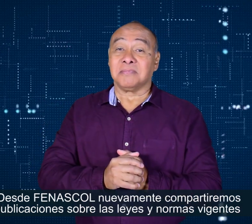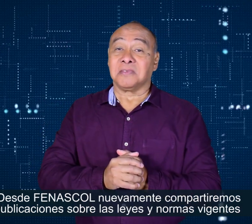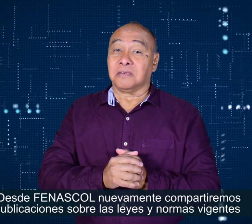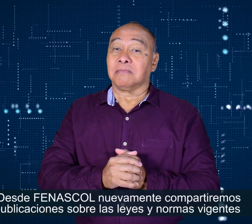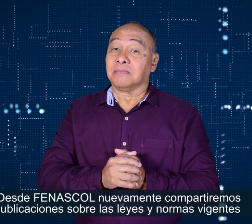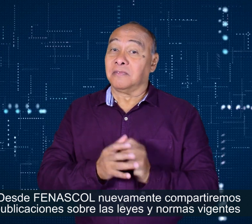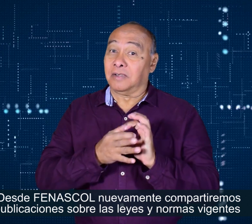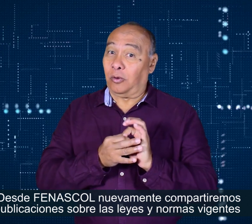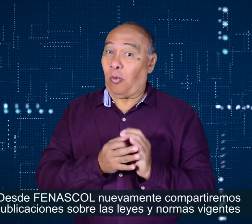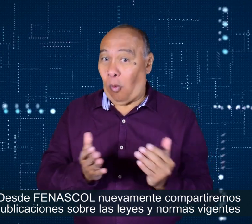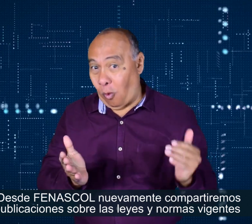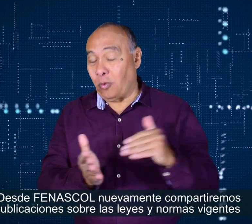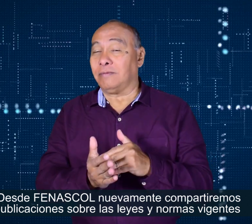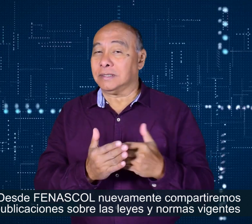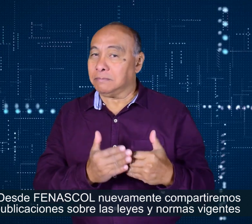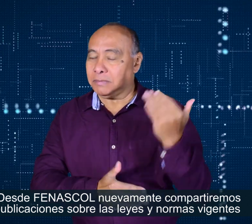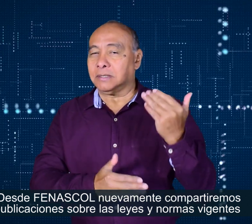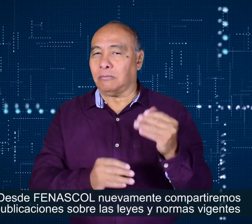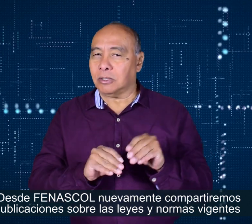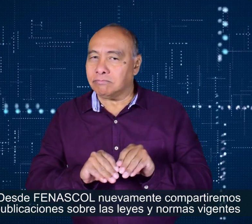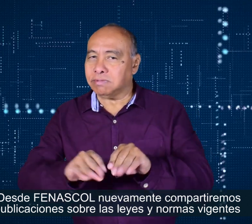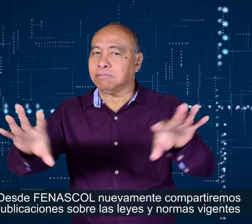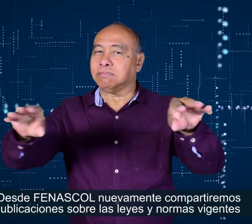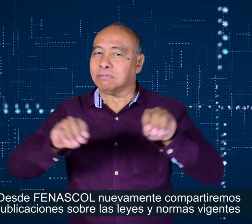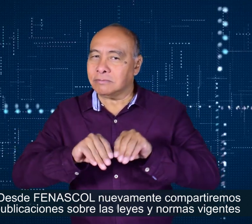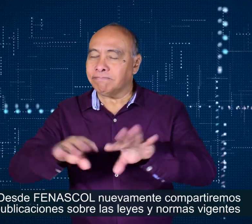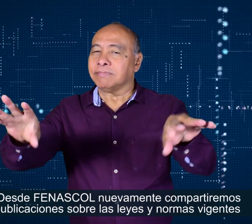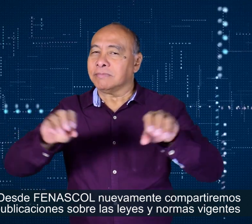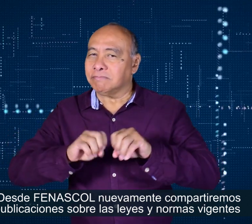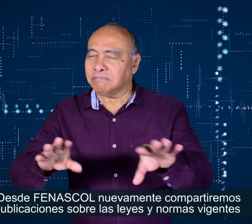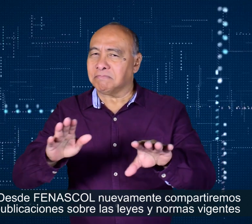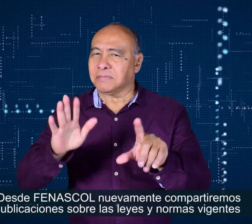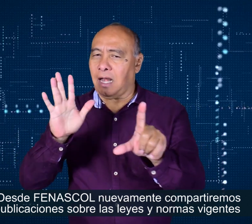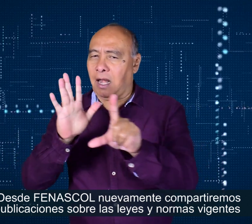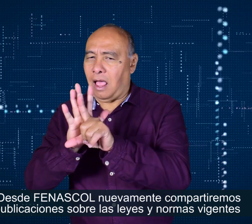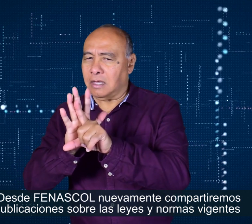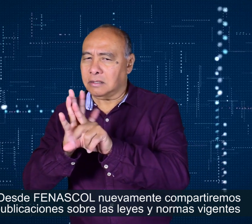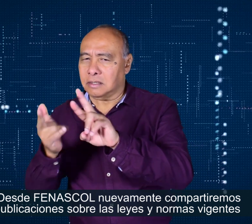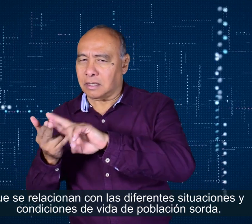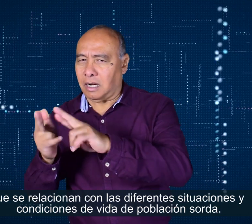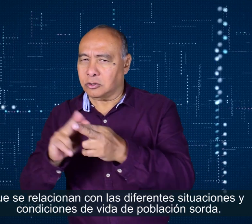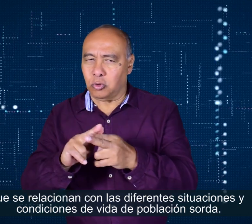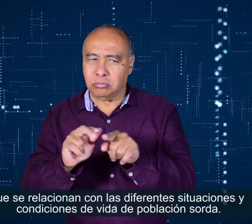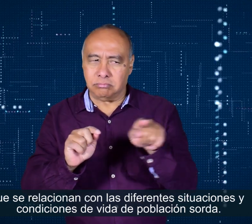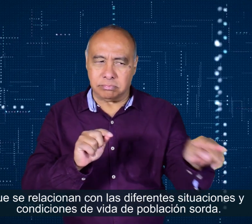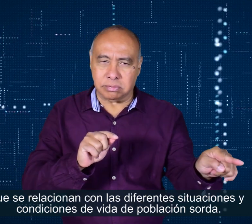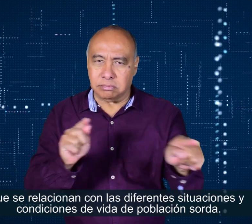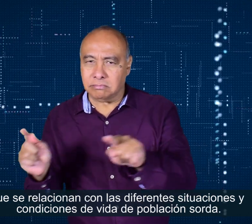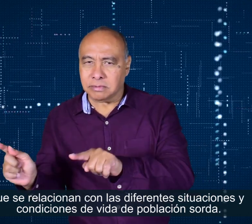Desde FENASCOL, nuevamente compartiremos publicaciones sobre las leyes y normas vigentes que se relacionan con las diferentes